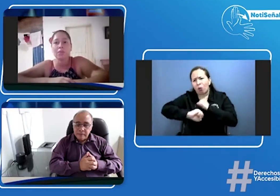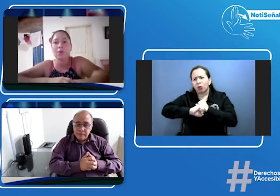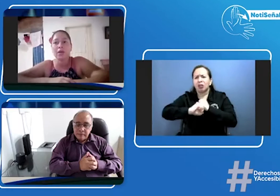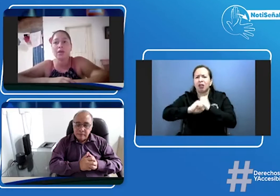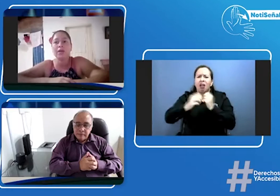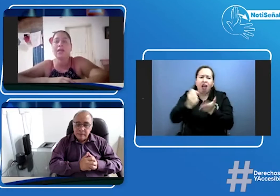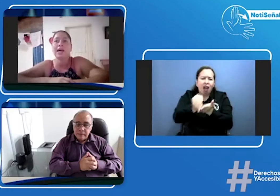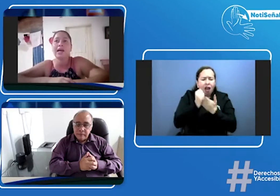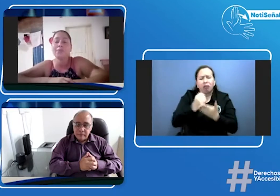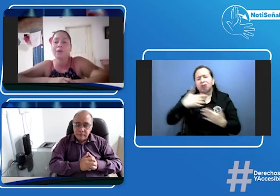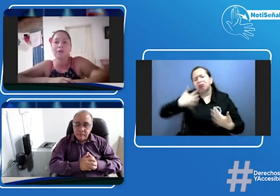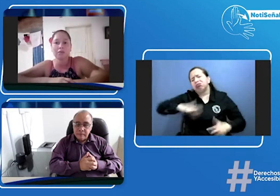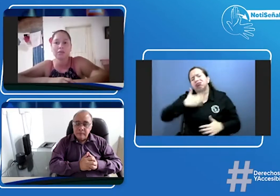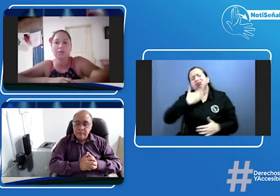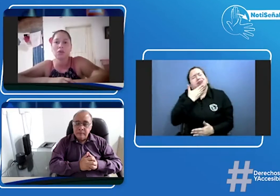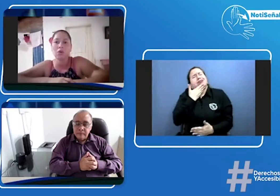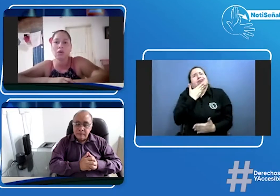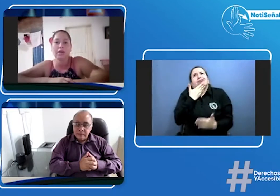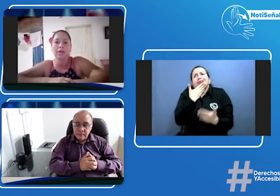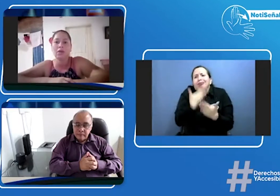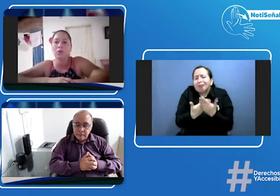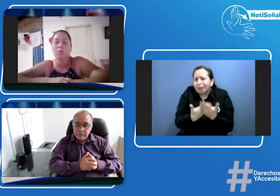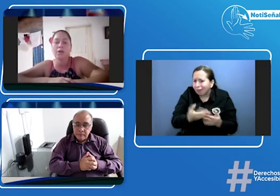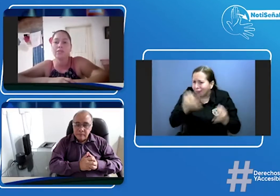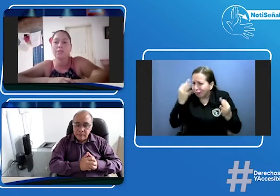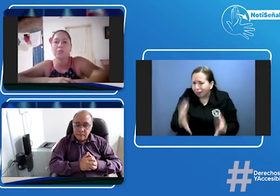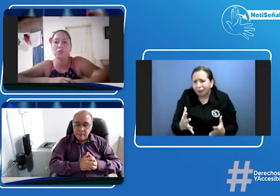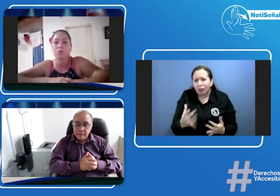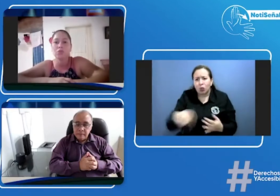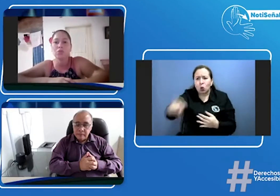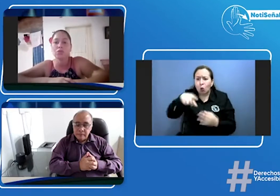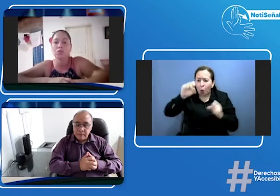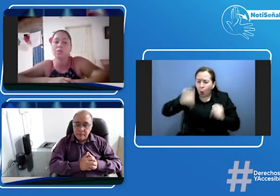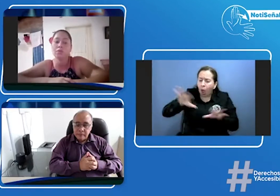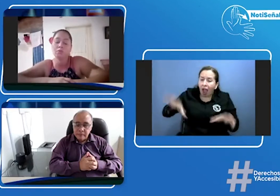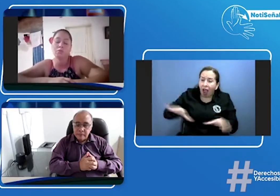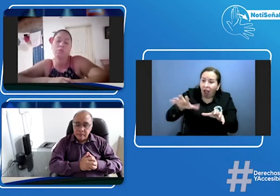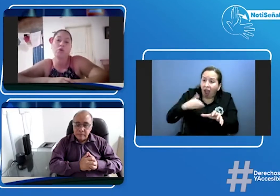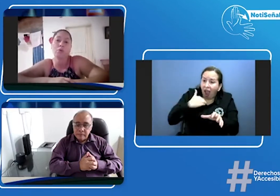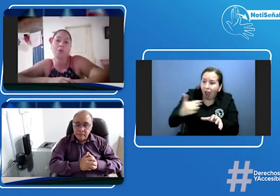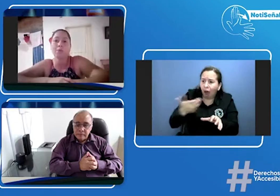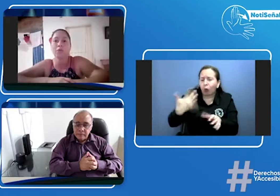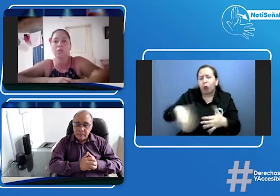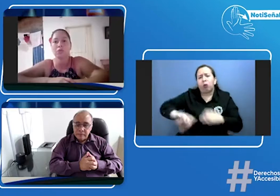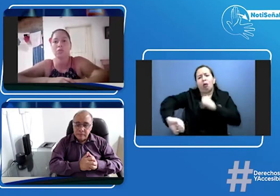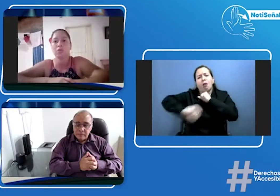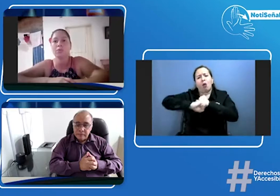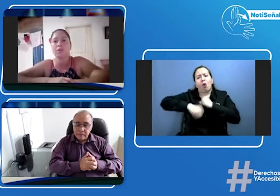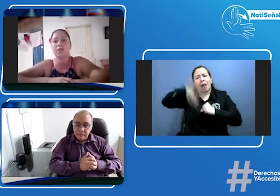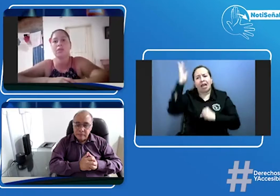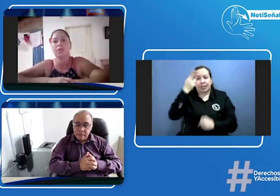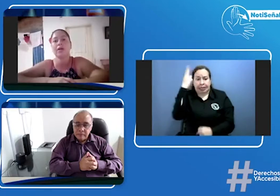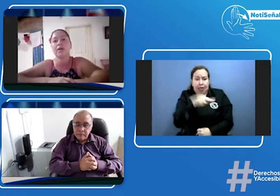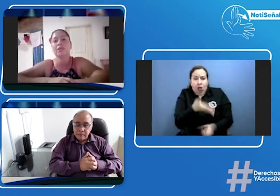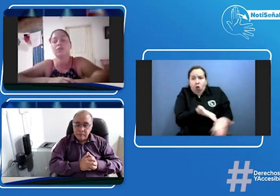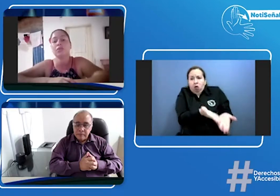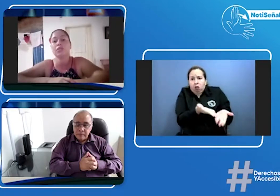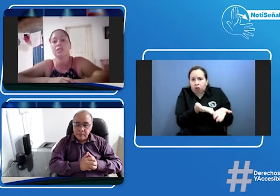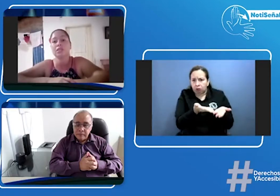en el alma lo que puedan hacer por nosotros y todo más por nuestros hijos porque de verdad que si lo necesitan